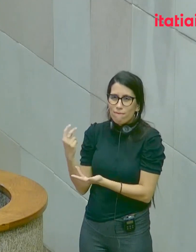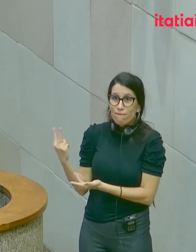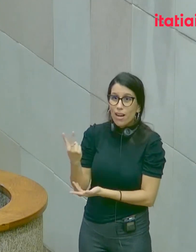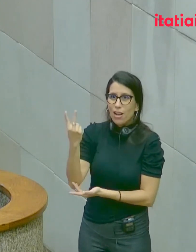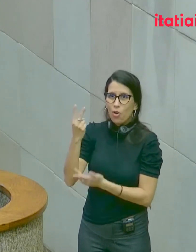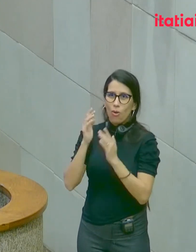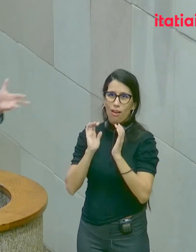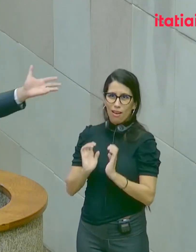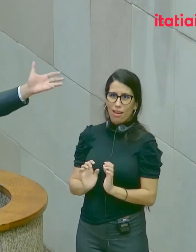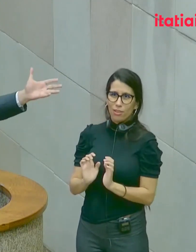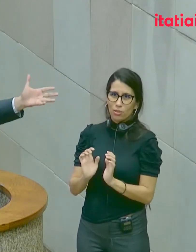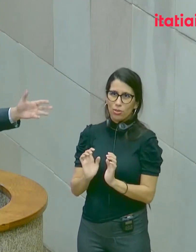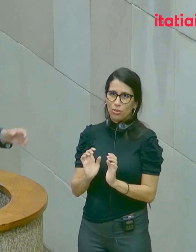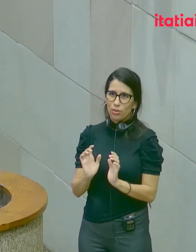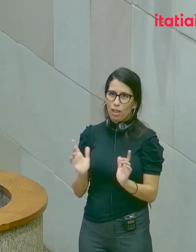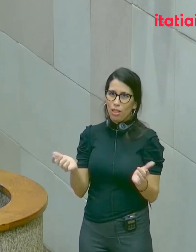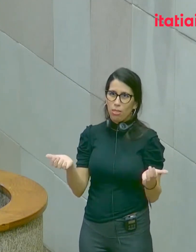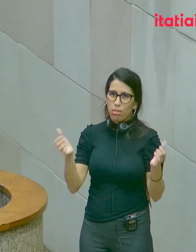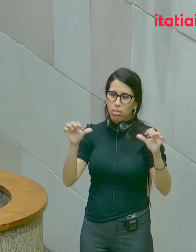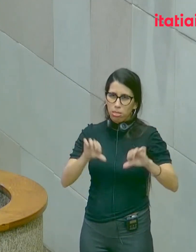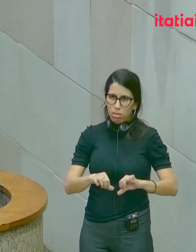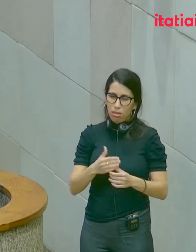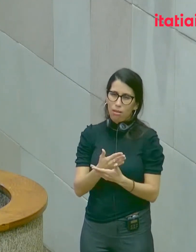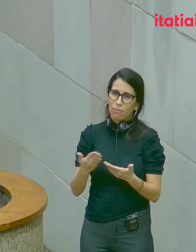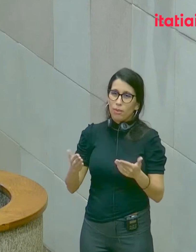uma degeneração dos seres humanos.